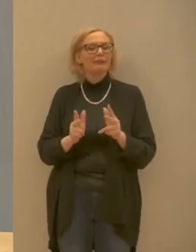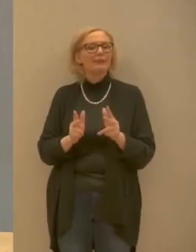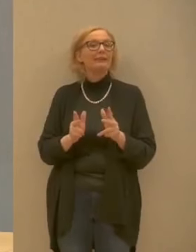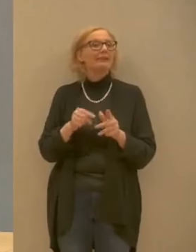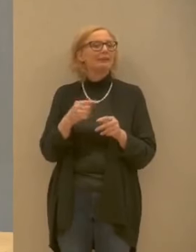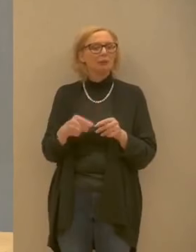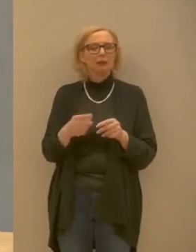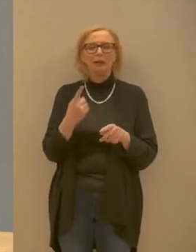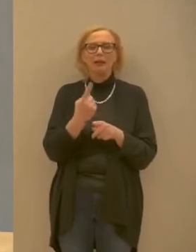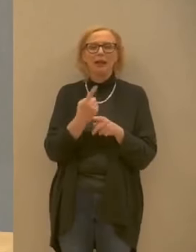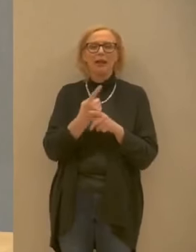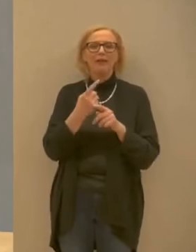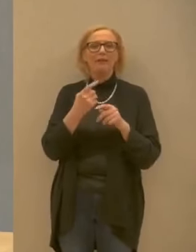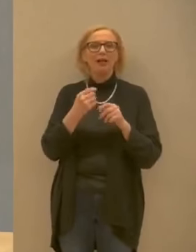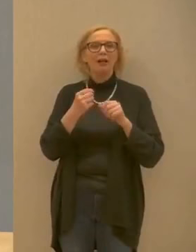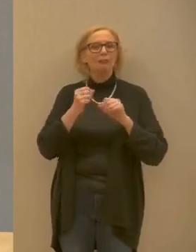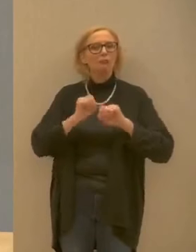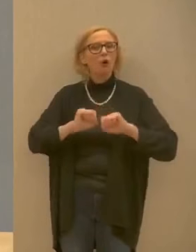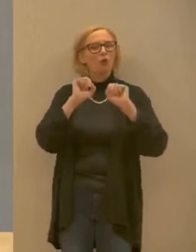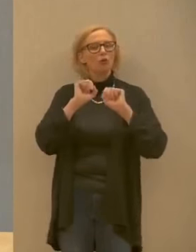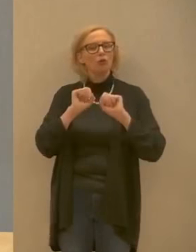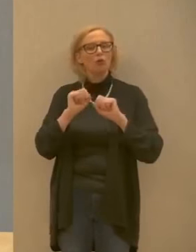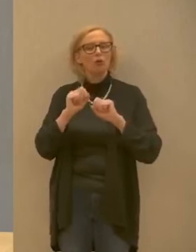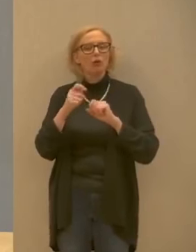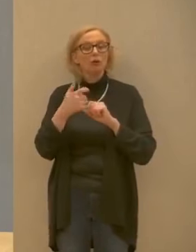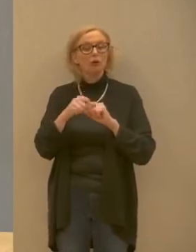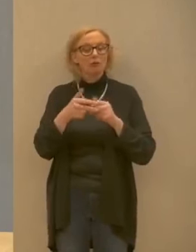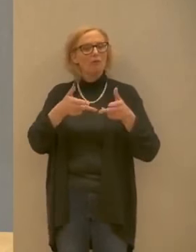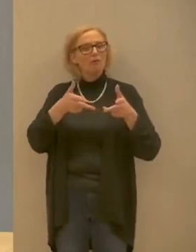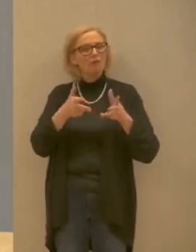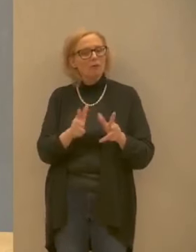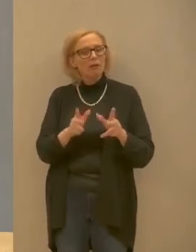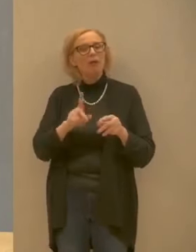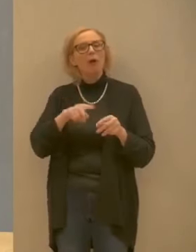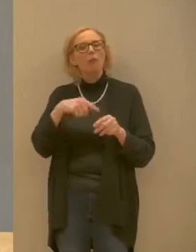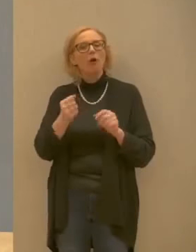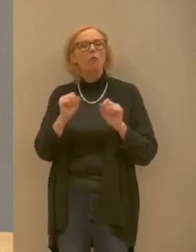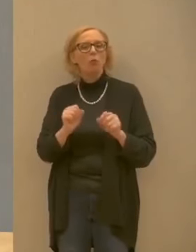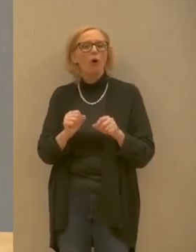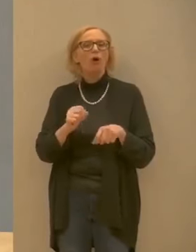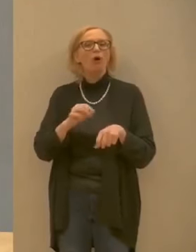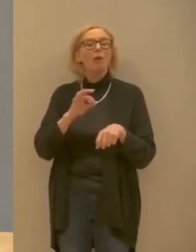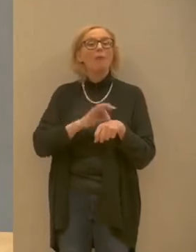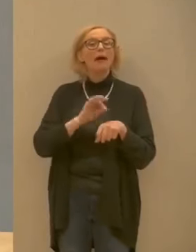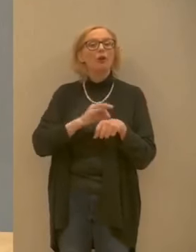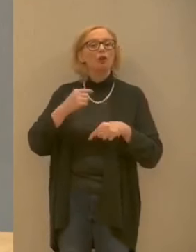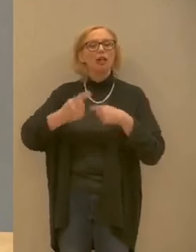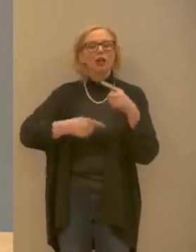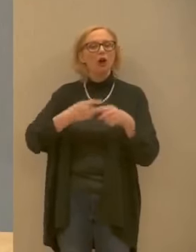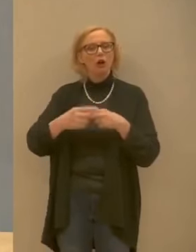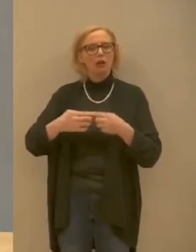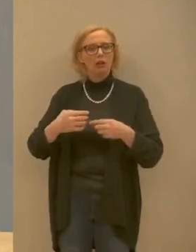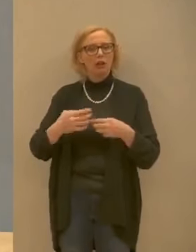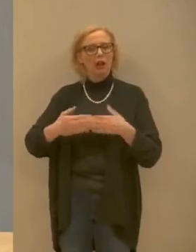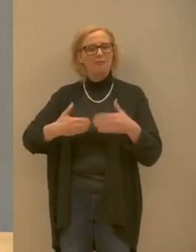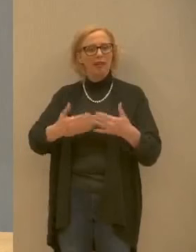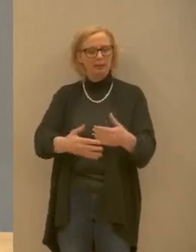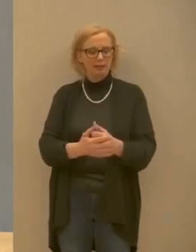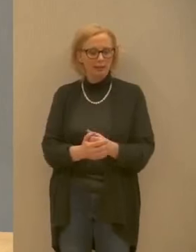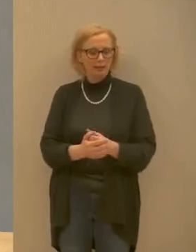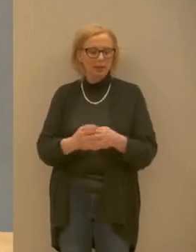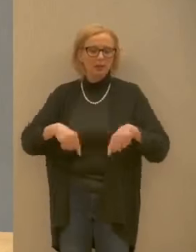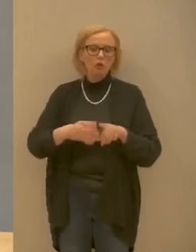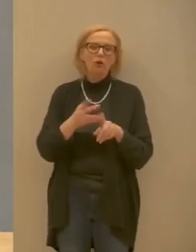dobbiamo contrastare perché accompagnano poi l'insorgenza delle patologie croniche noi vogliamo proteggere i nostri anziani in questo